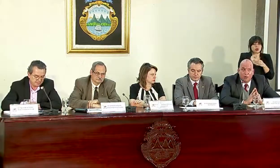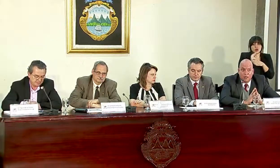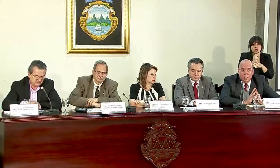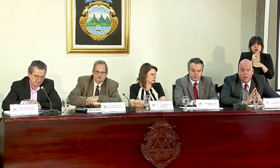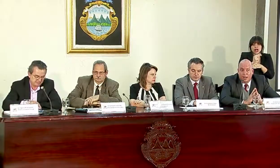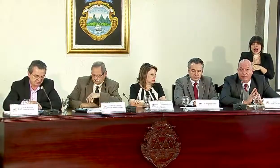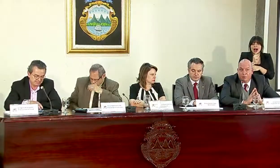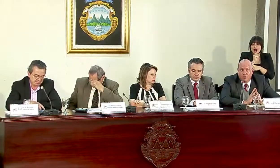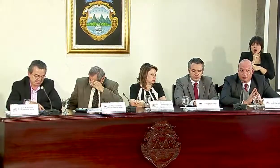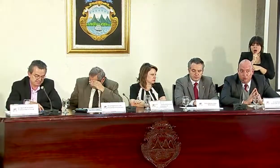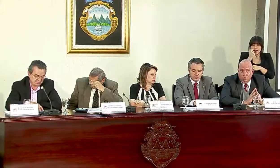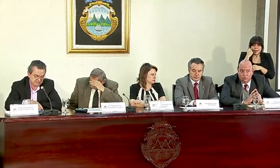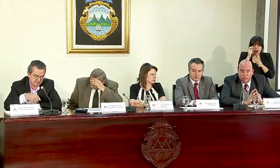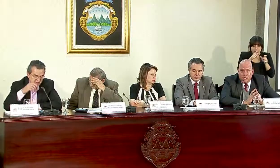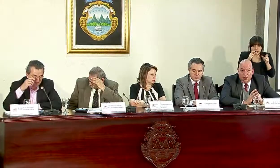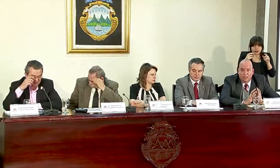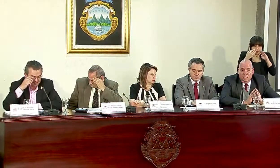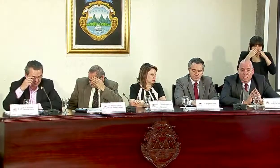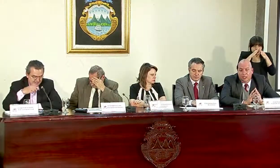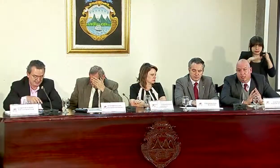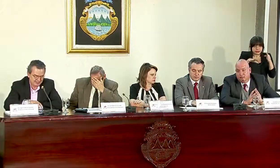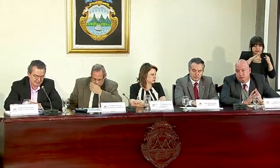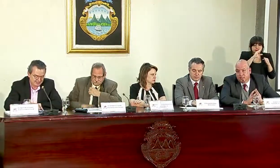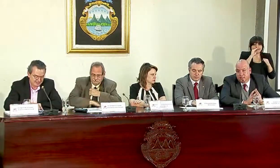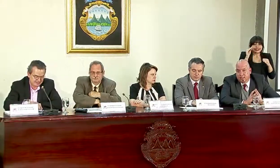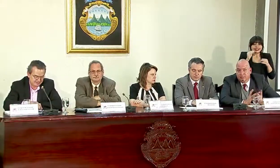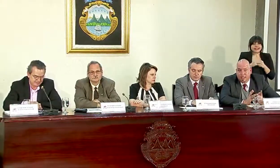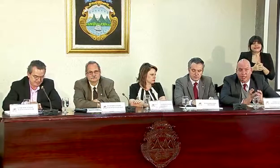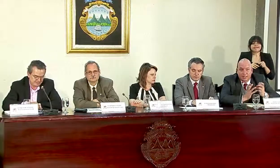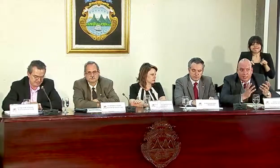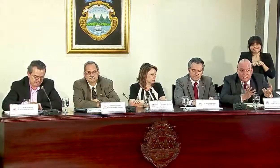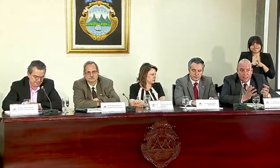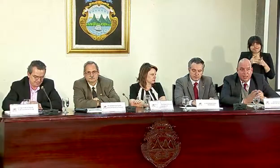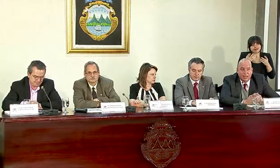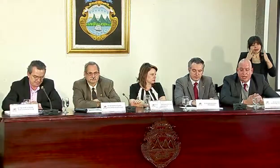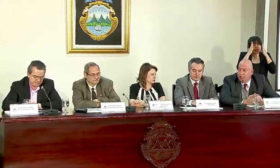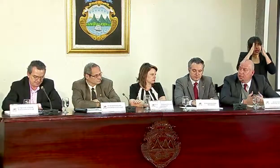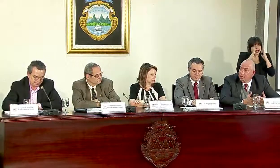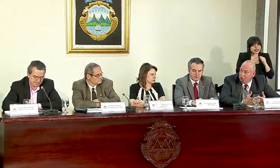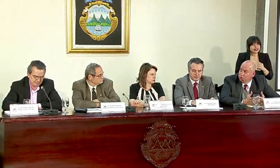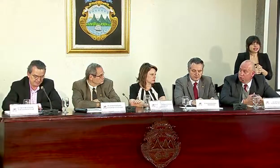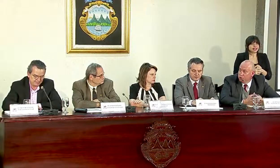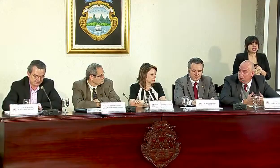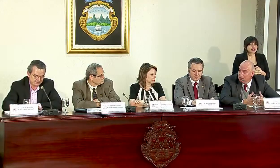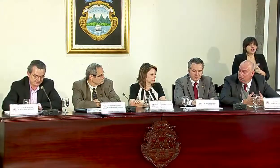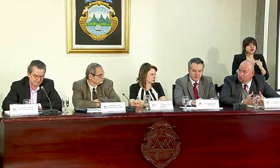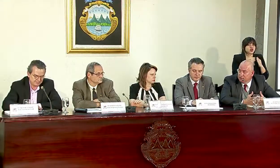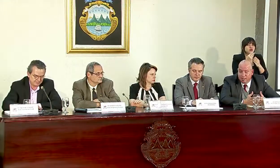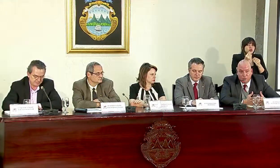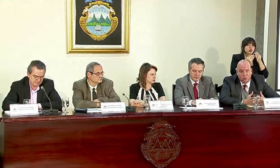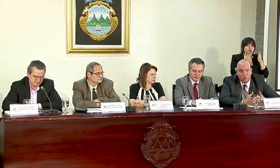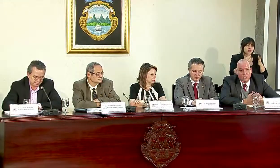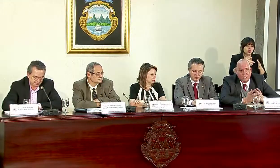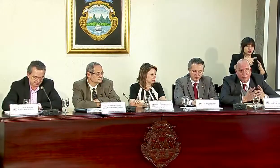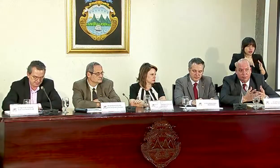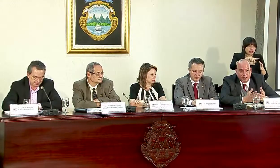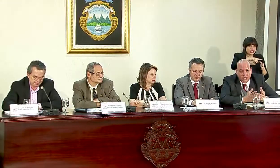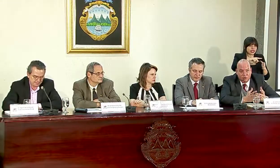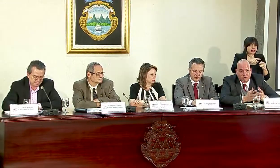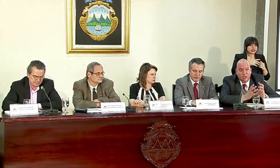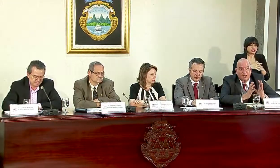agua a la población y también en atender a los productores que están siendo